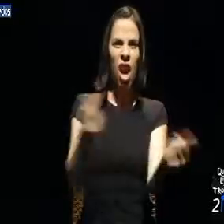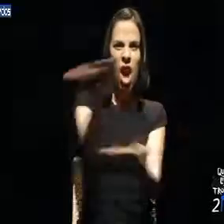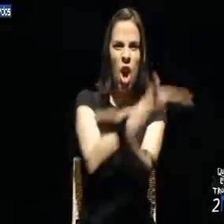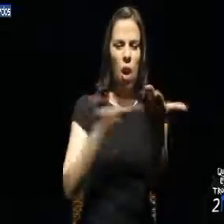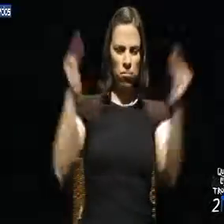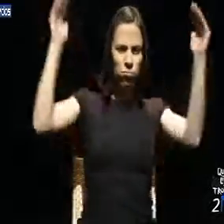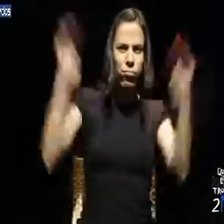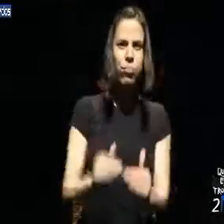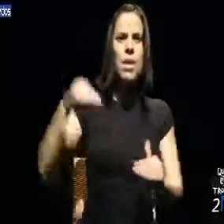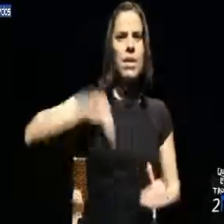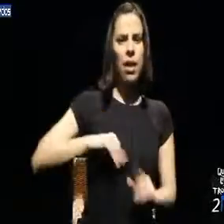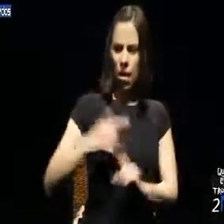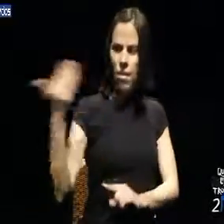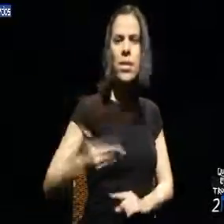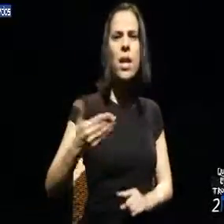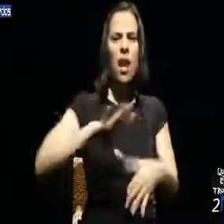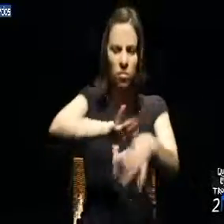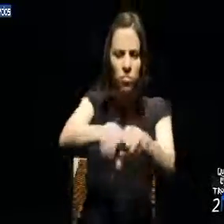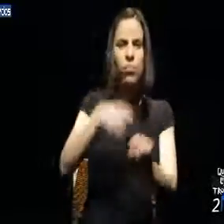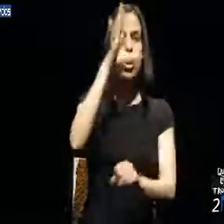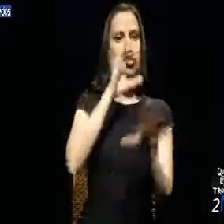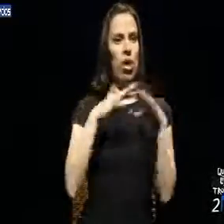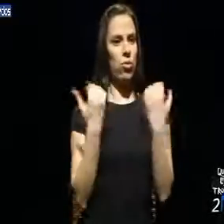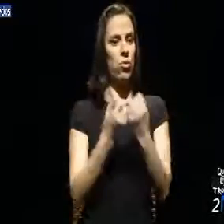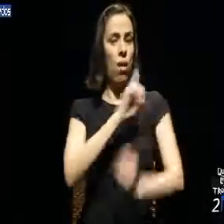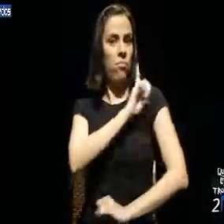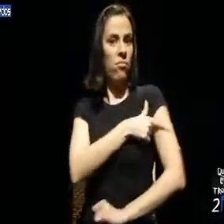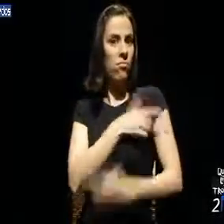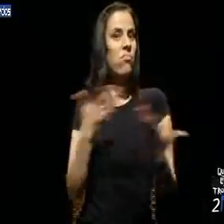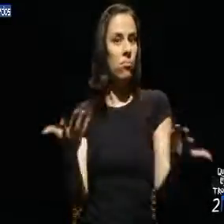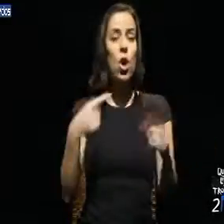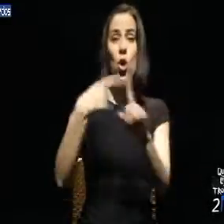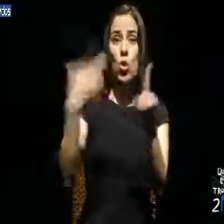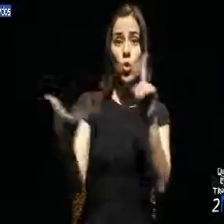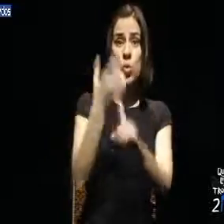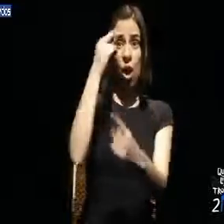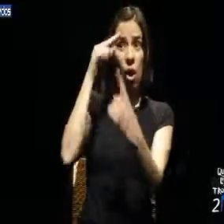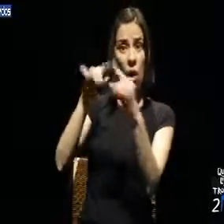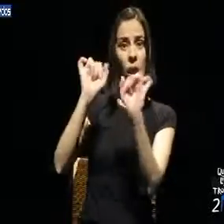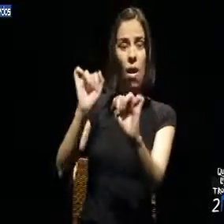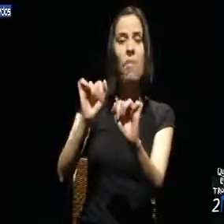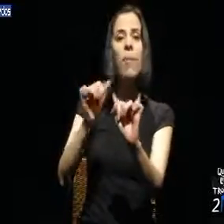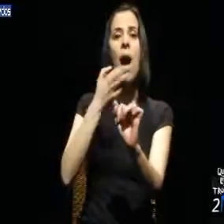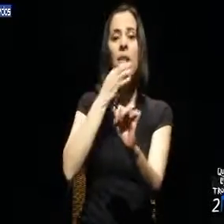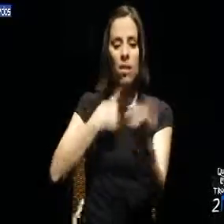reduzir os salários e os direitos, destruir o Estado Social e a soberania. O sucesso dos seus objetivos depende da nossa miséria.